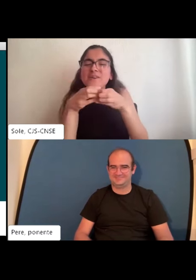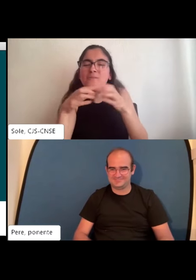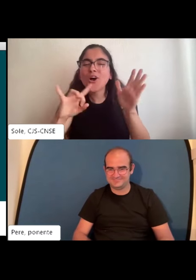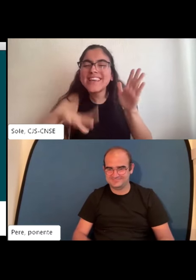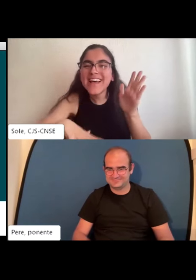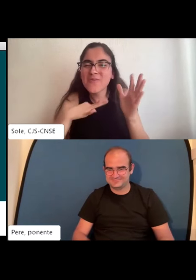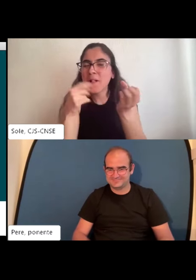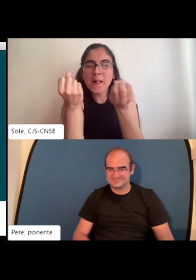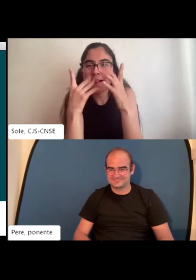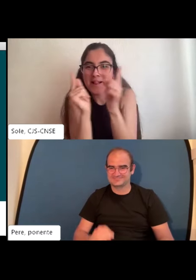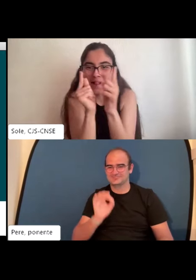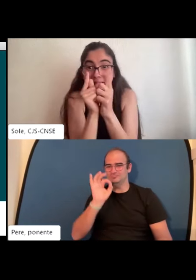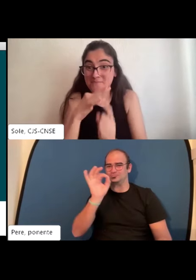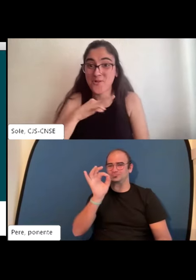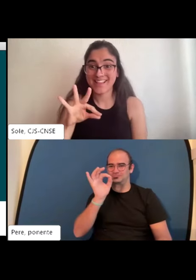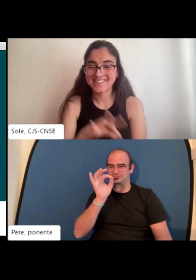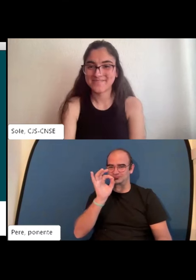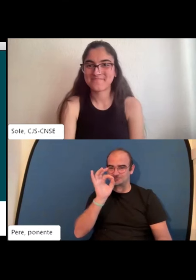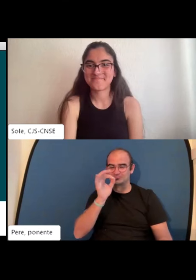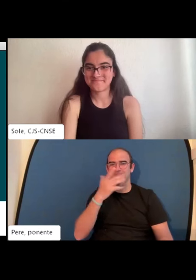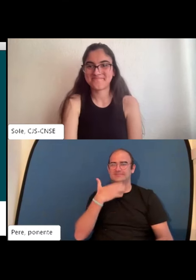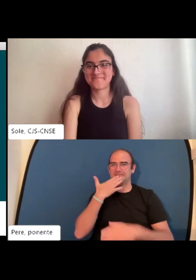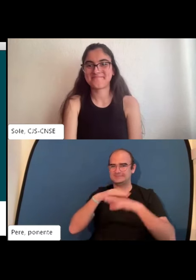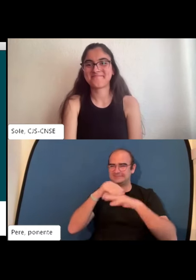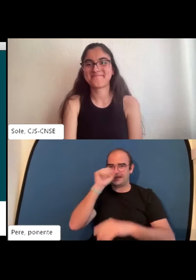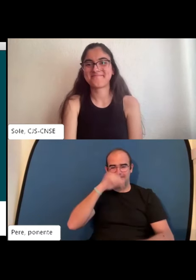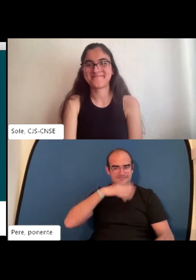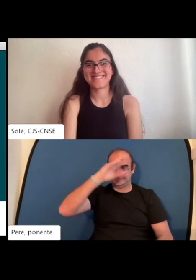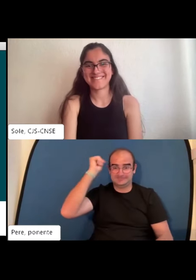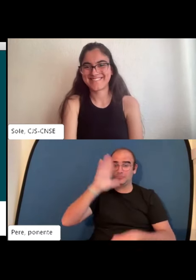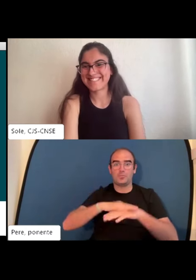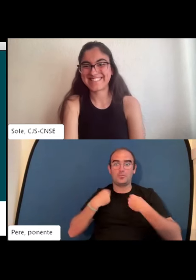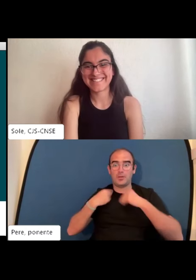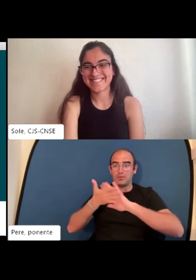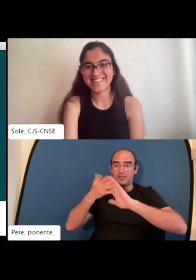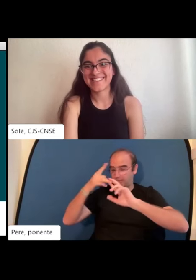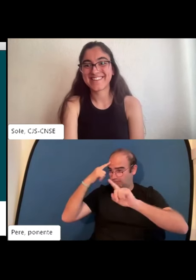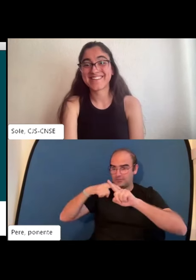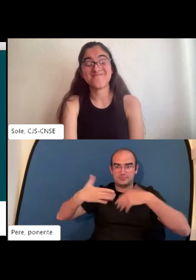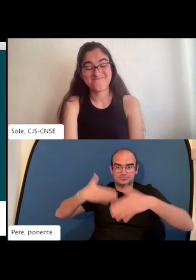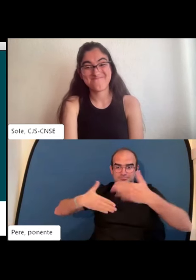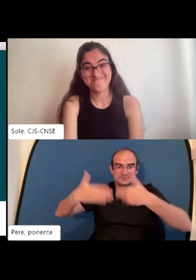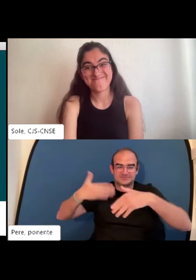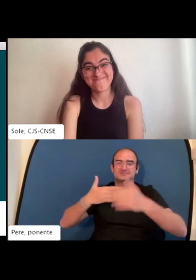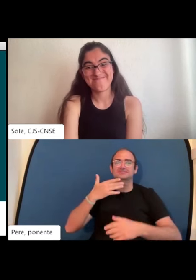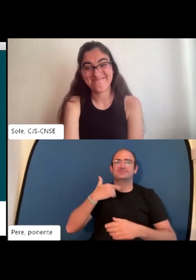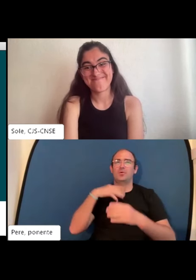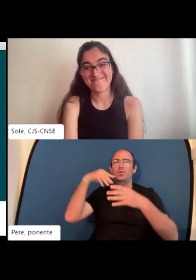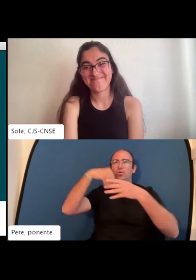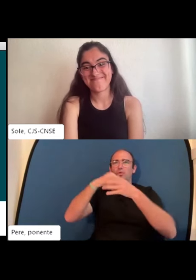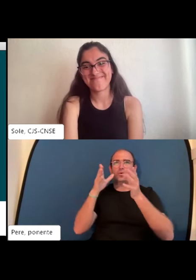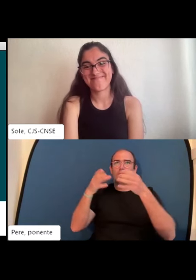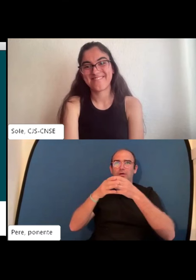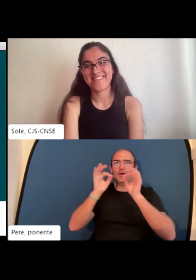en qué año, cuál fue tu cargo y quiénes eran tus compañeras y compañeros. Discúlpame porque la vida va tan